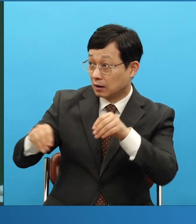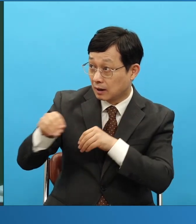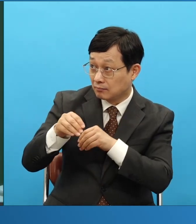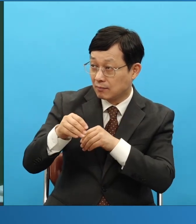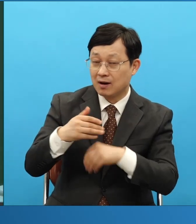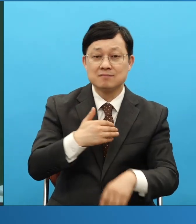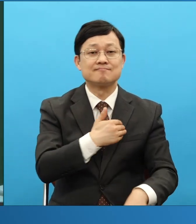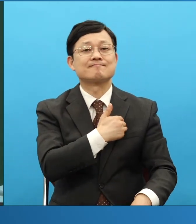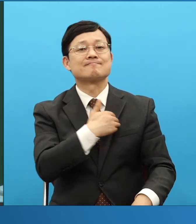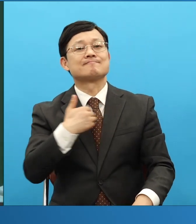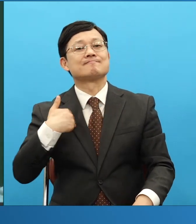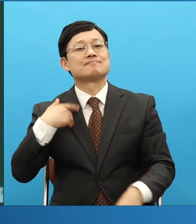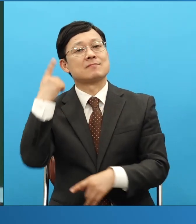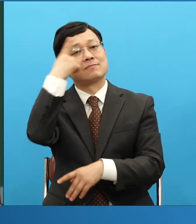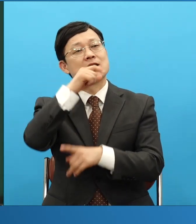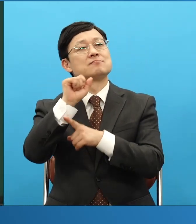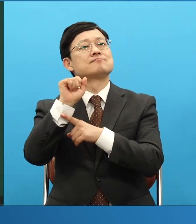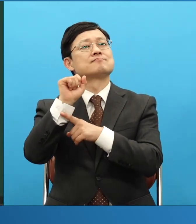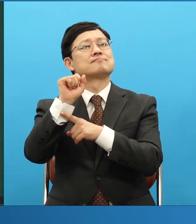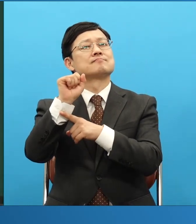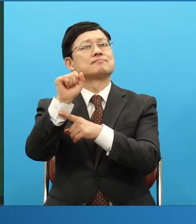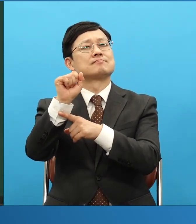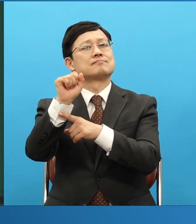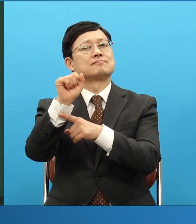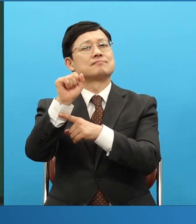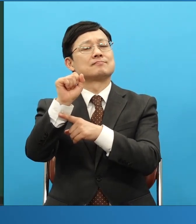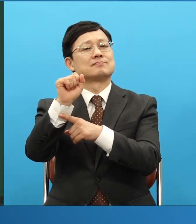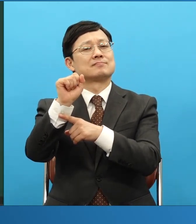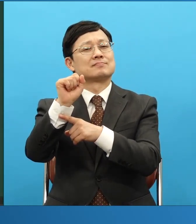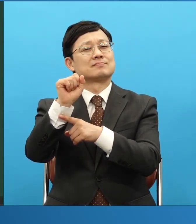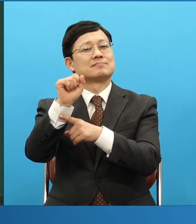저는 부진한 사람보다 깨우는 사람이 더 낫다고 생각합니다 깜빡 기다리세요 그냥